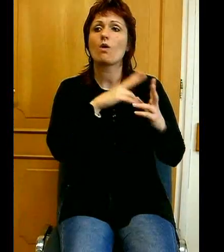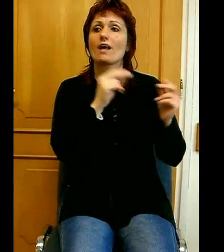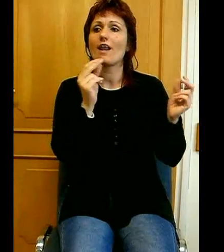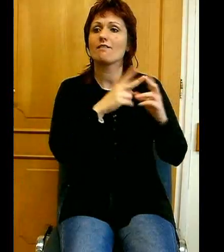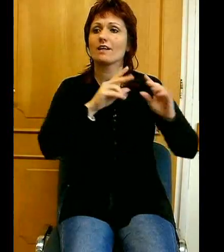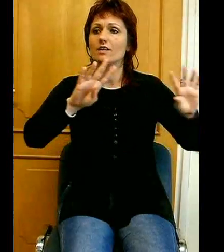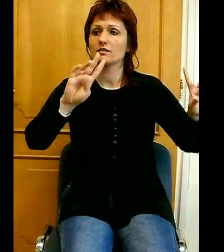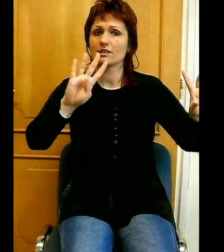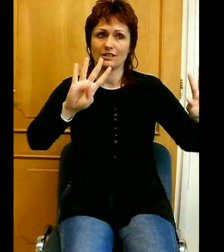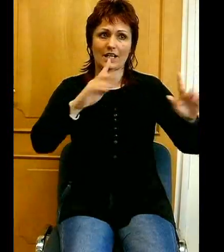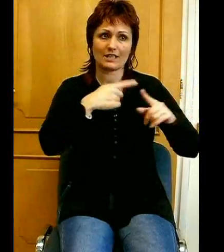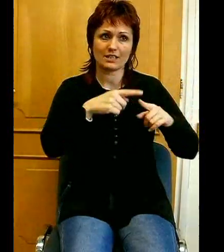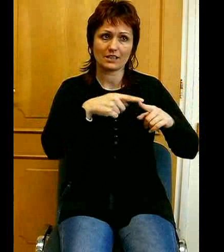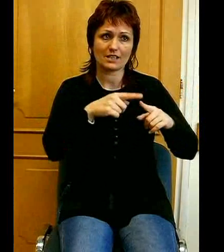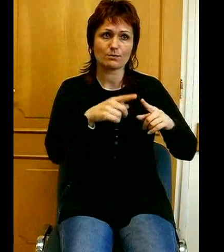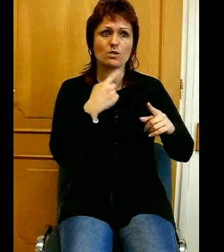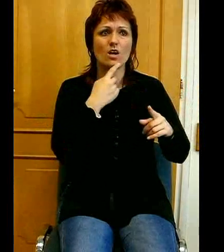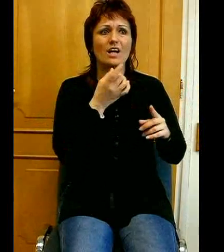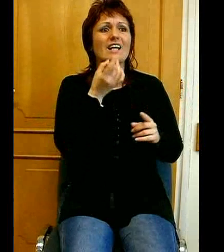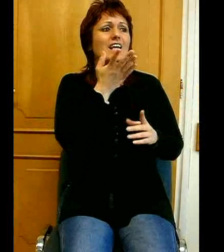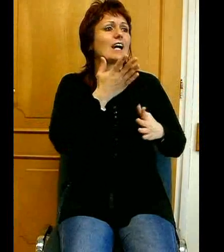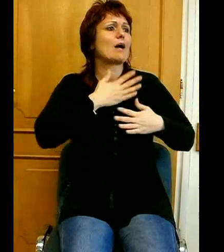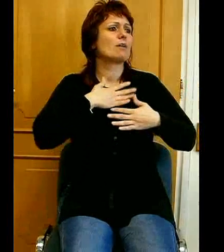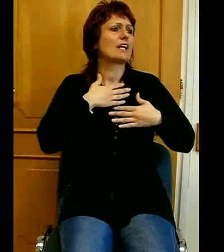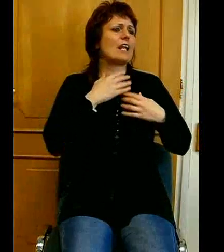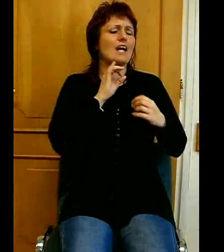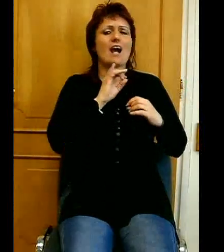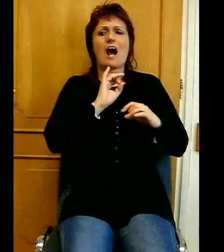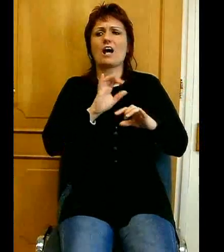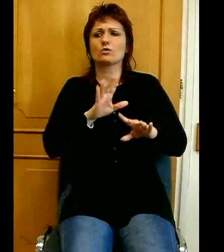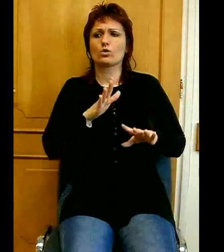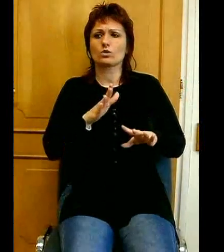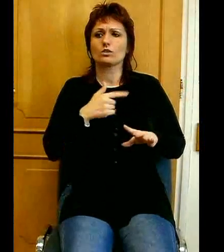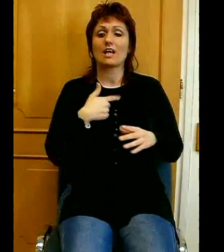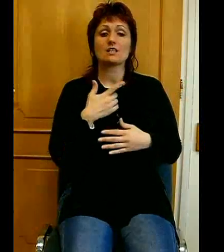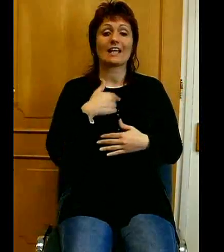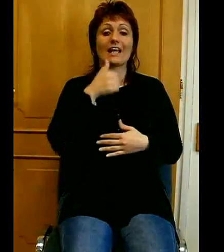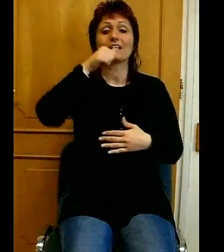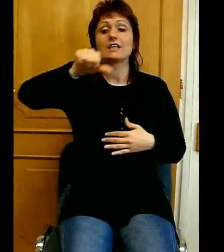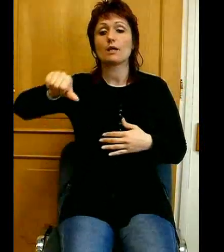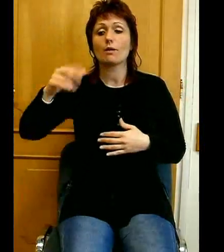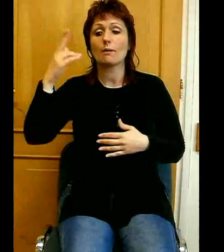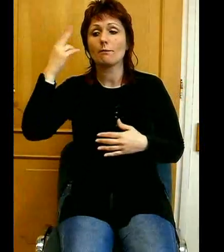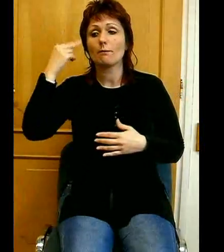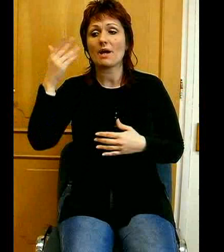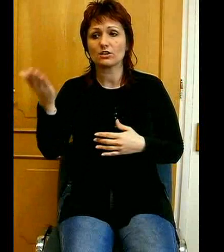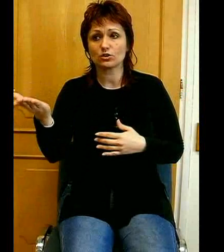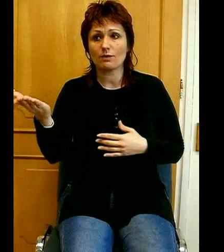mondja, hogy inkább én legyek átkozottá. Csak az én népen megismerje és felismerje a